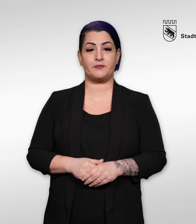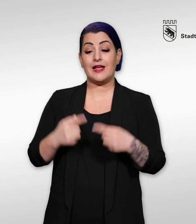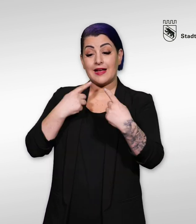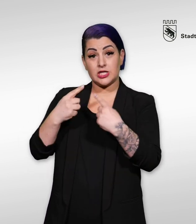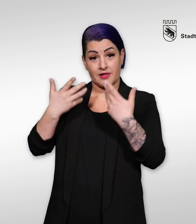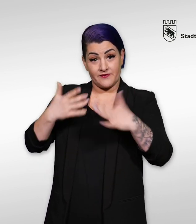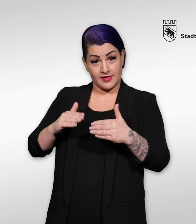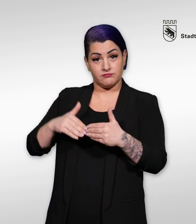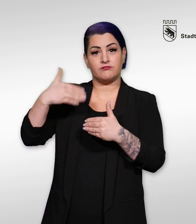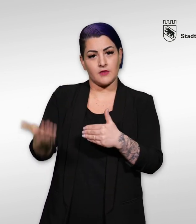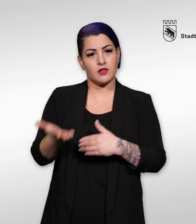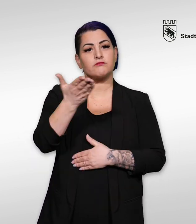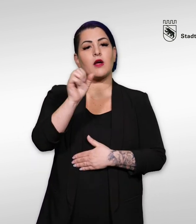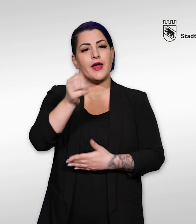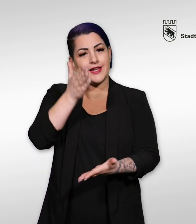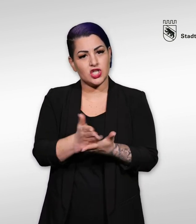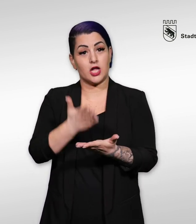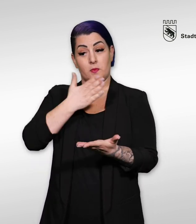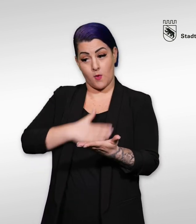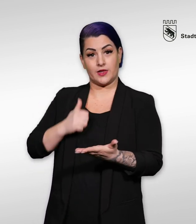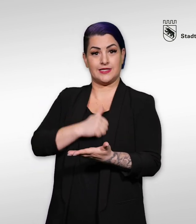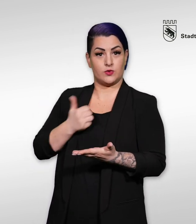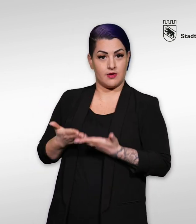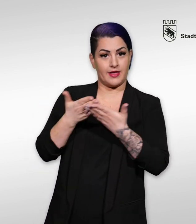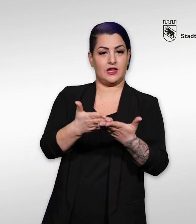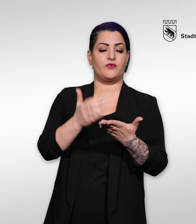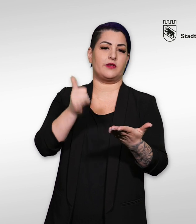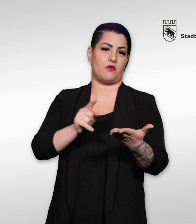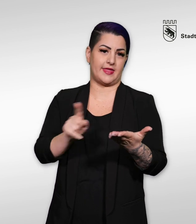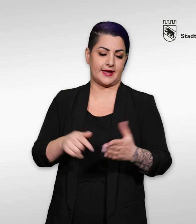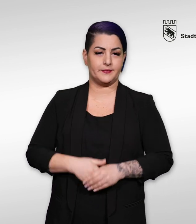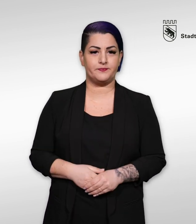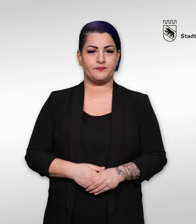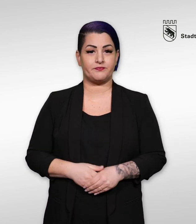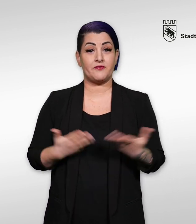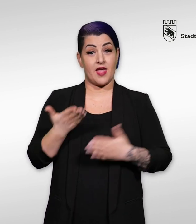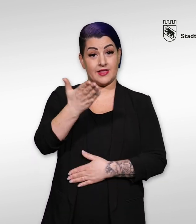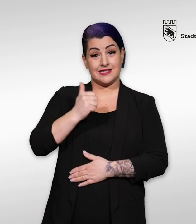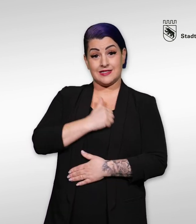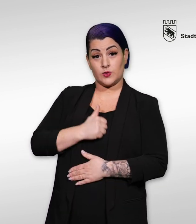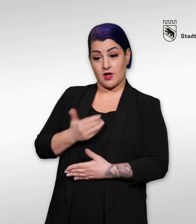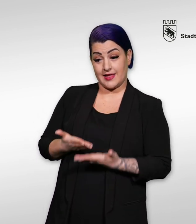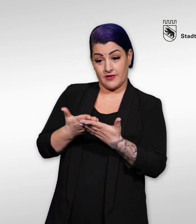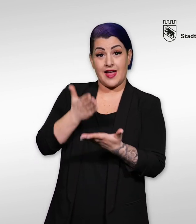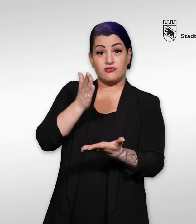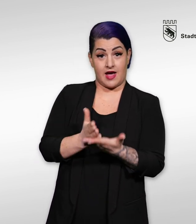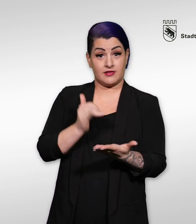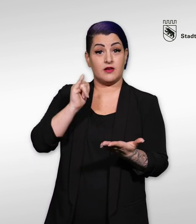Sie können nach diesem Gespräch entscheiden, ob Sie Sozialhilfe möchten oder nicht. Wenn Sie sich für Sozialhilfe entscheiden,